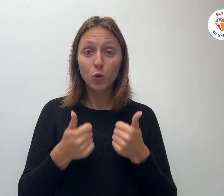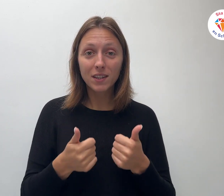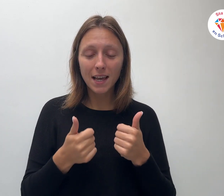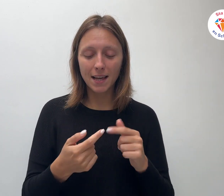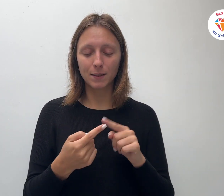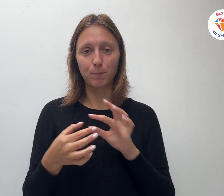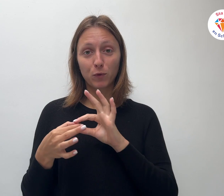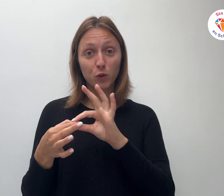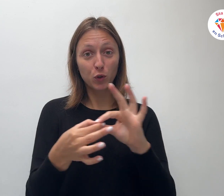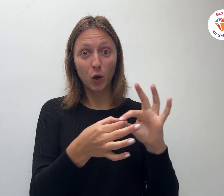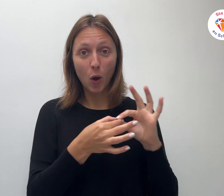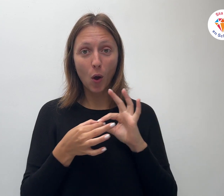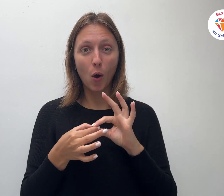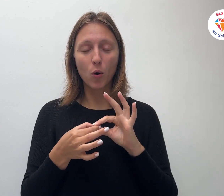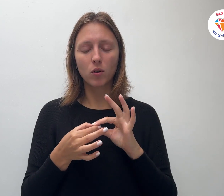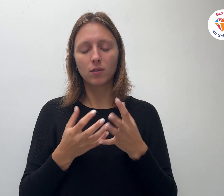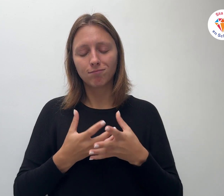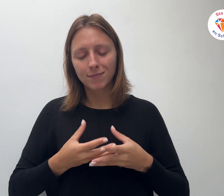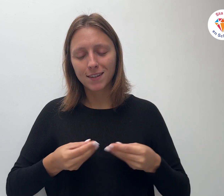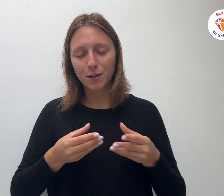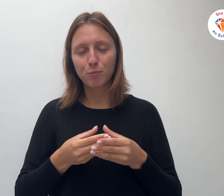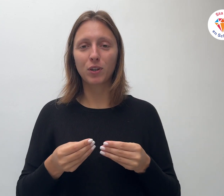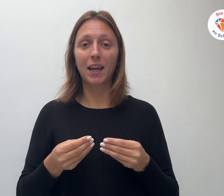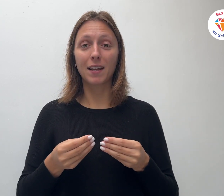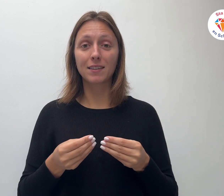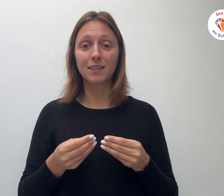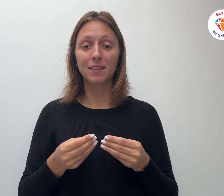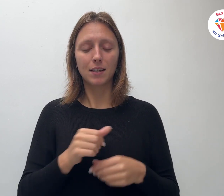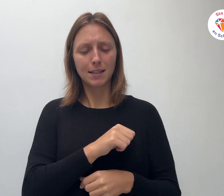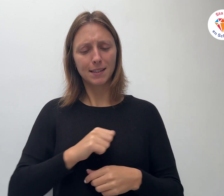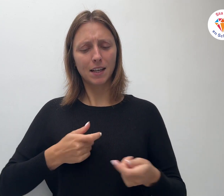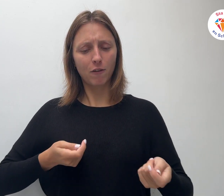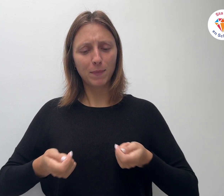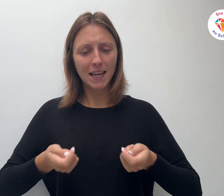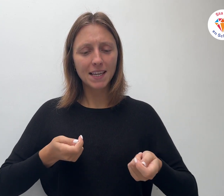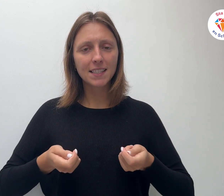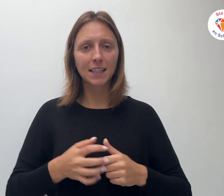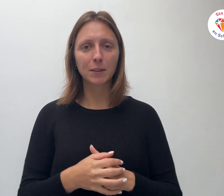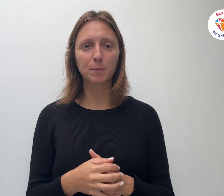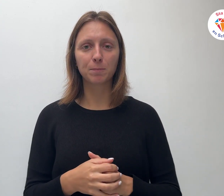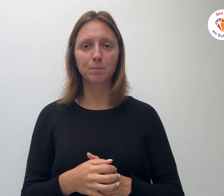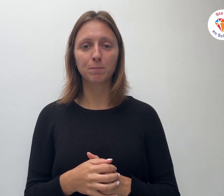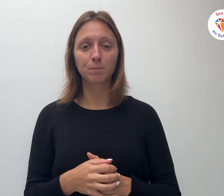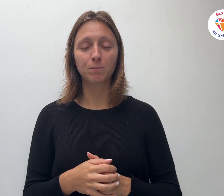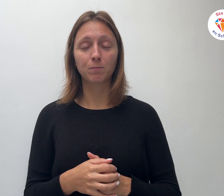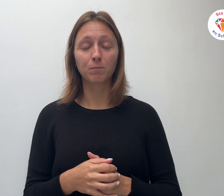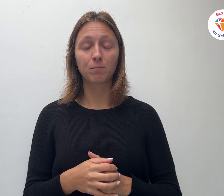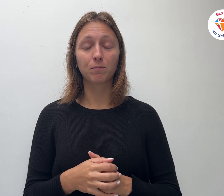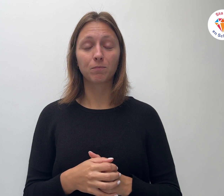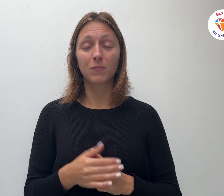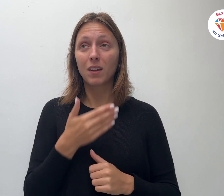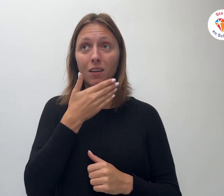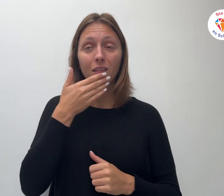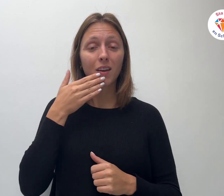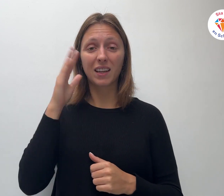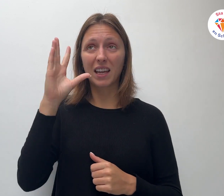trouw, zachtmoedigheid, zelfbeheersing. Zonder God zijn we een mooi leeg